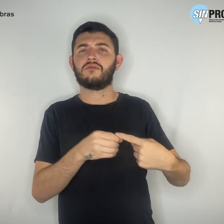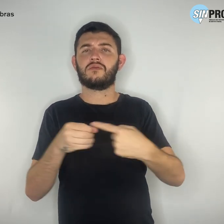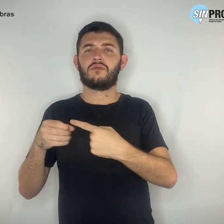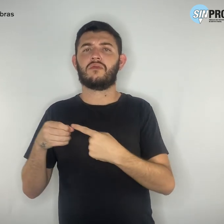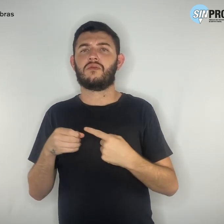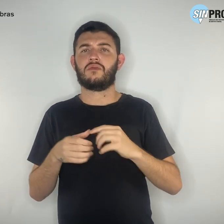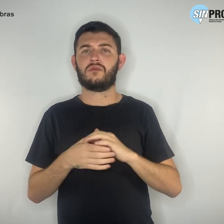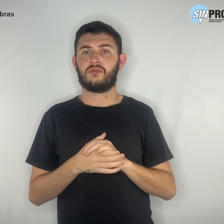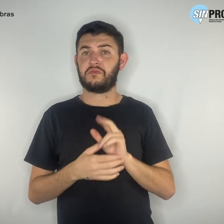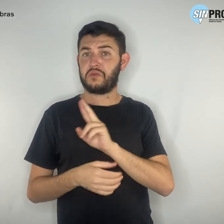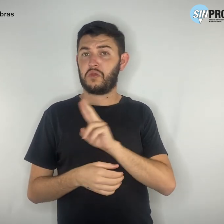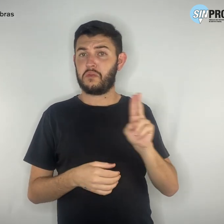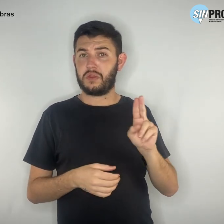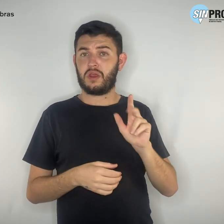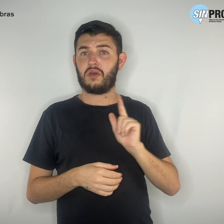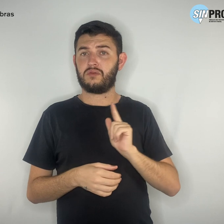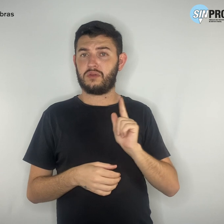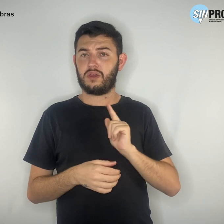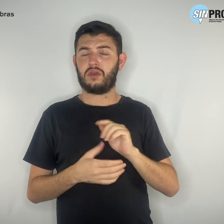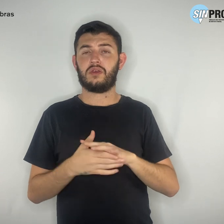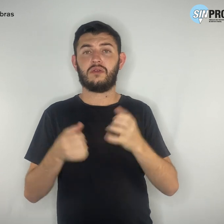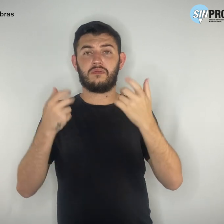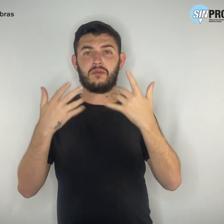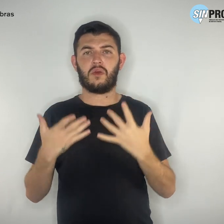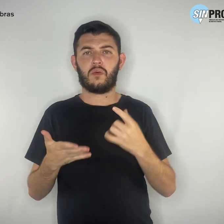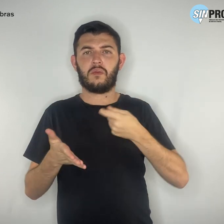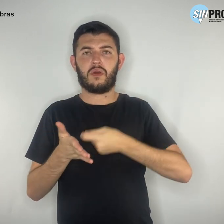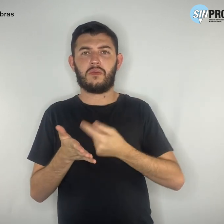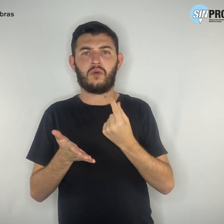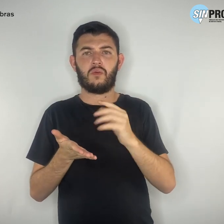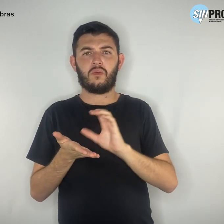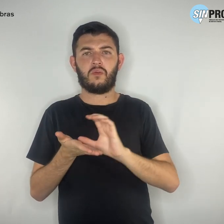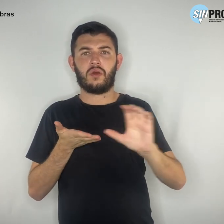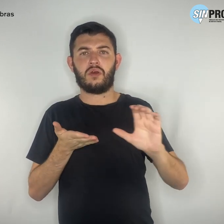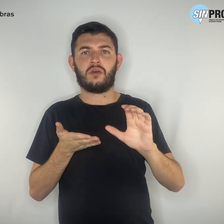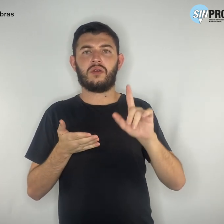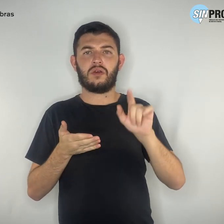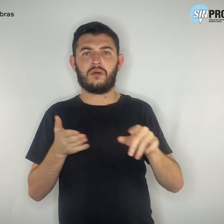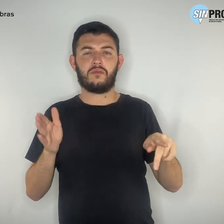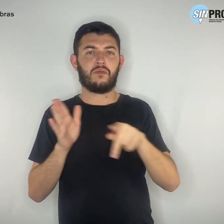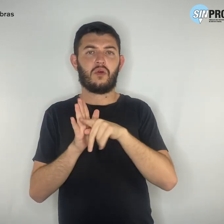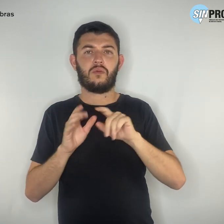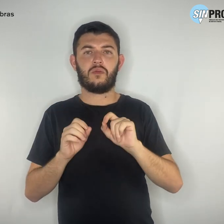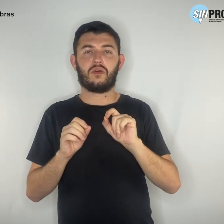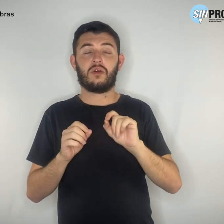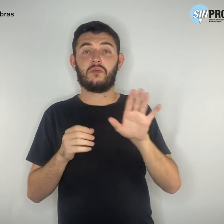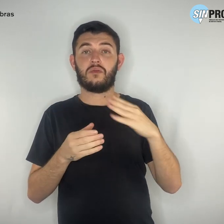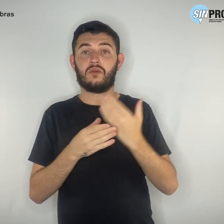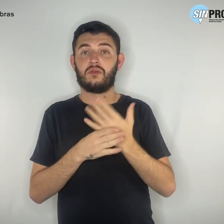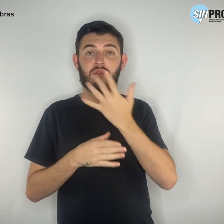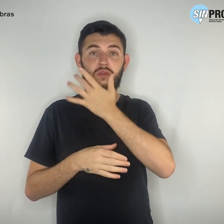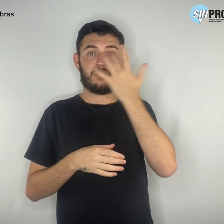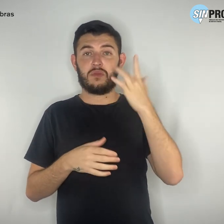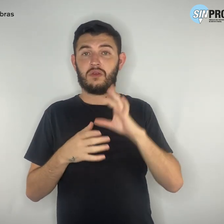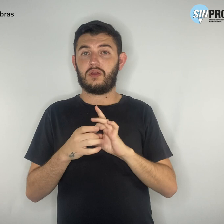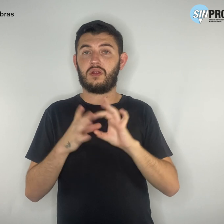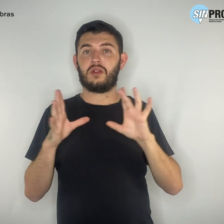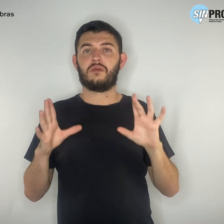Informa que o pagamento do precatório referente ao processo da pessoa está liberado para a data de